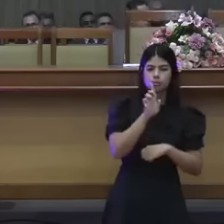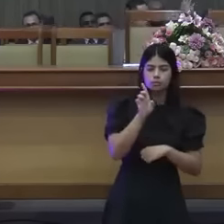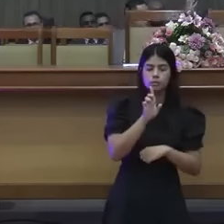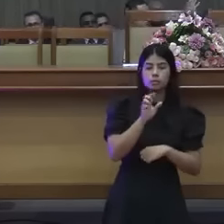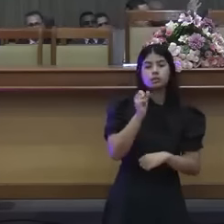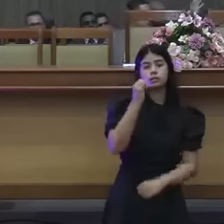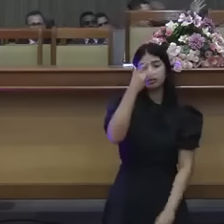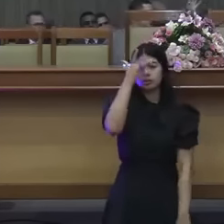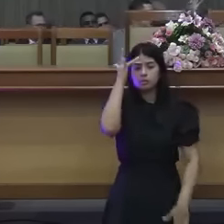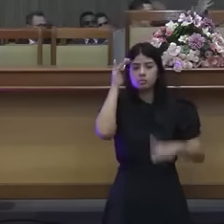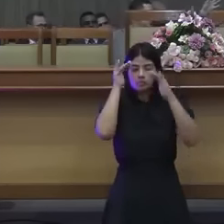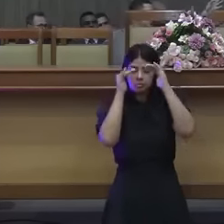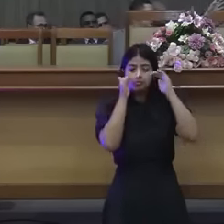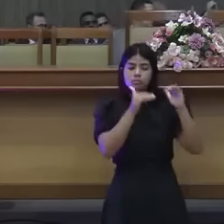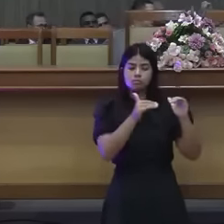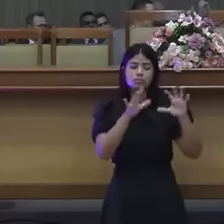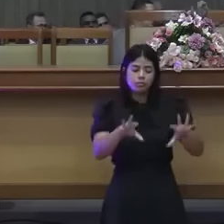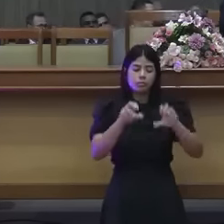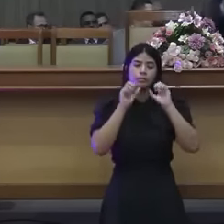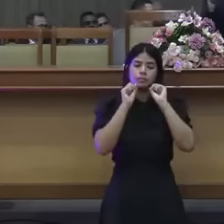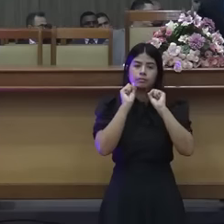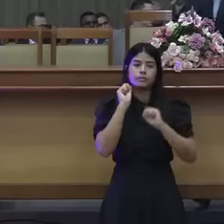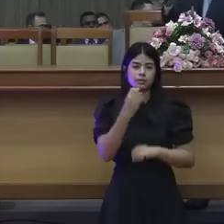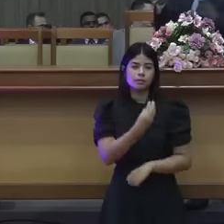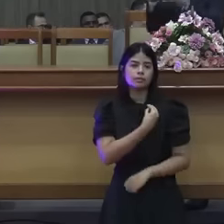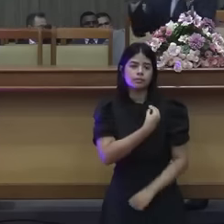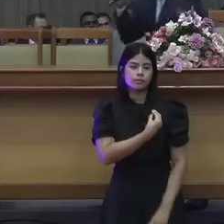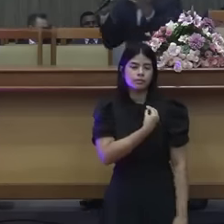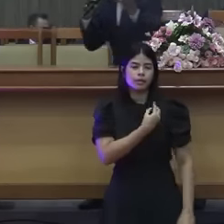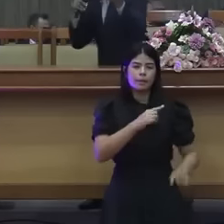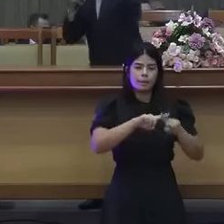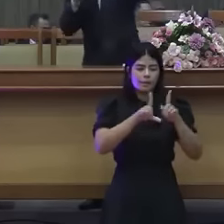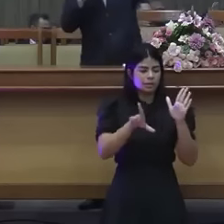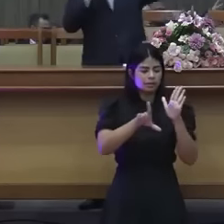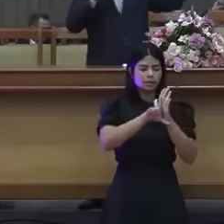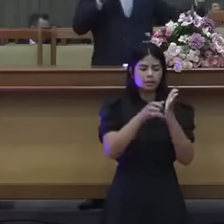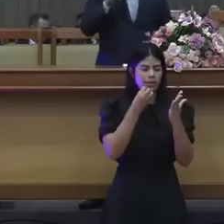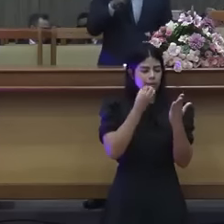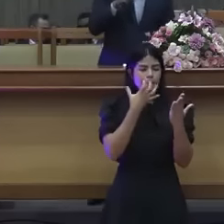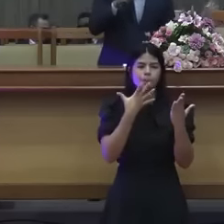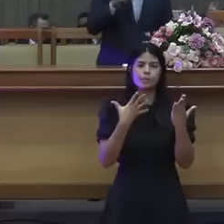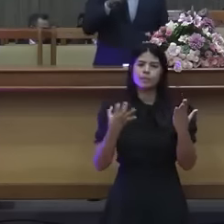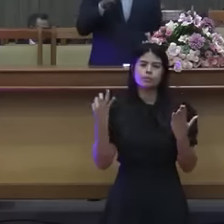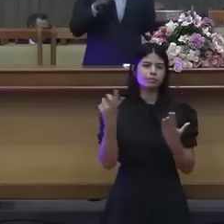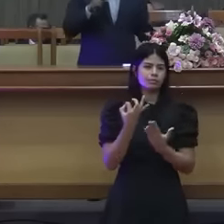cumprisse ela. A lei é santa, é perfeita, ela é boa.